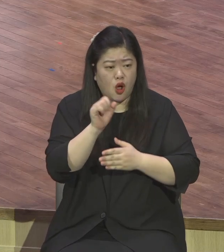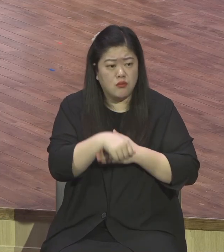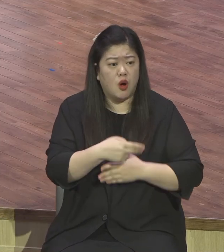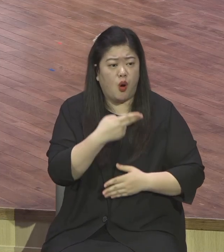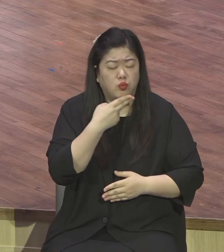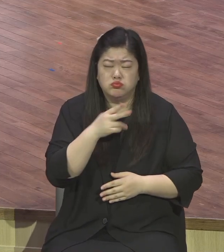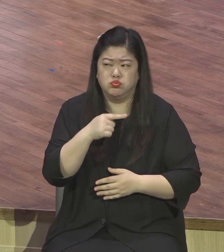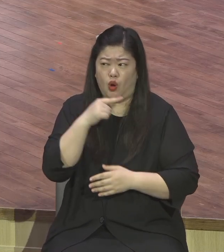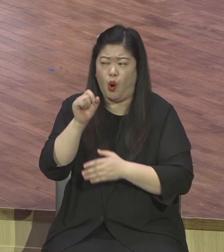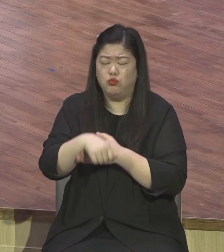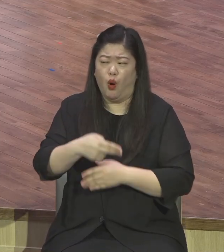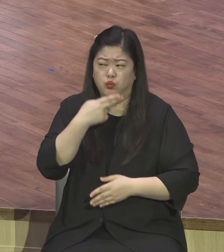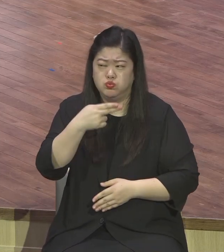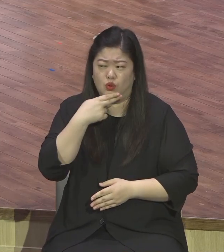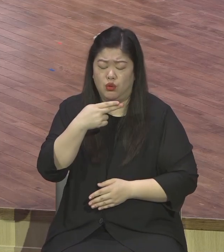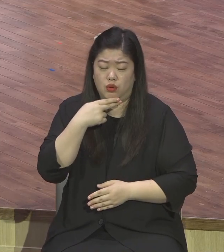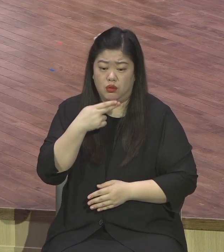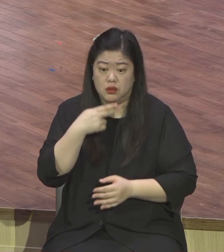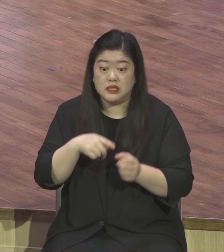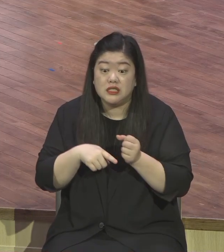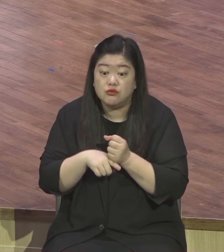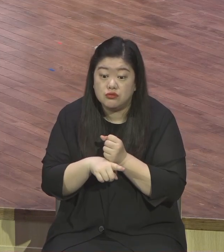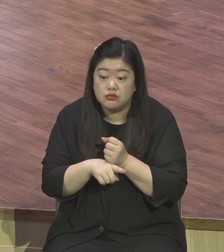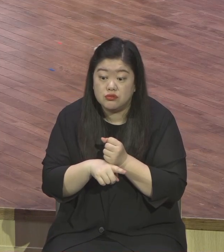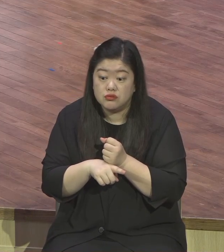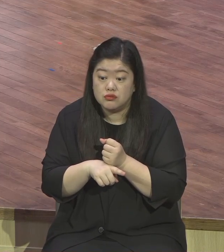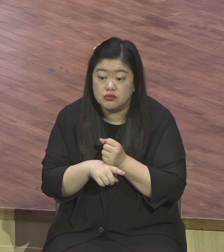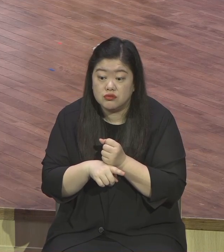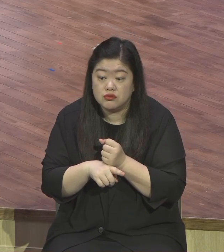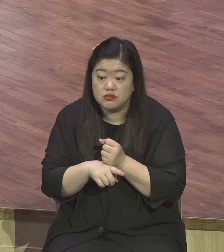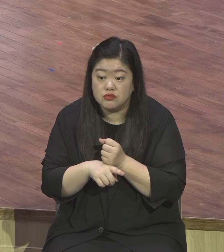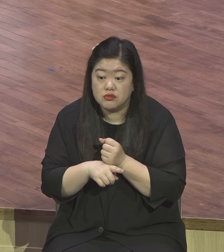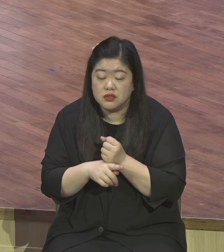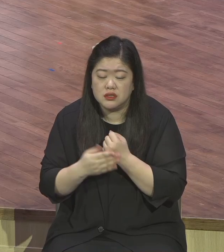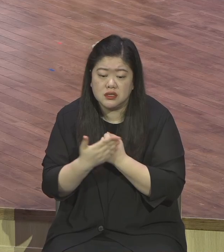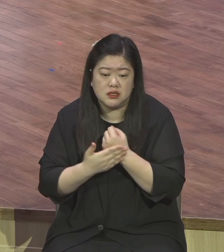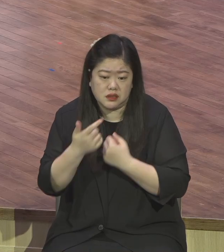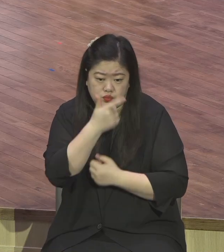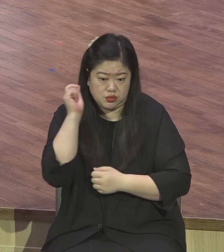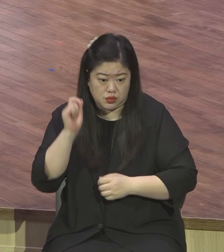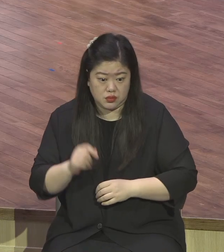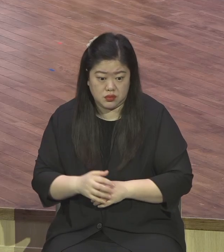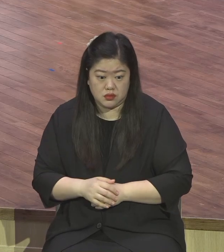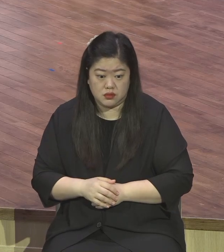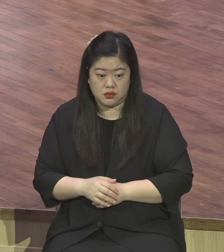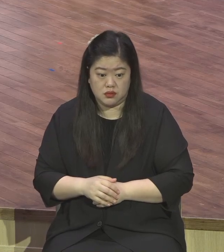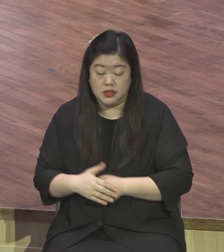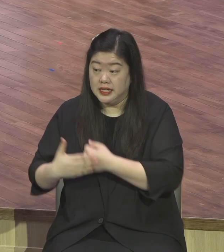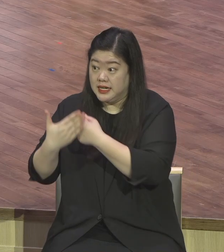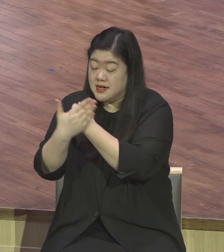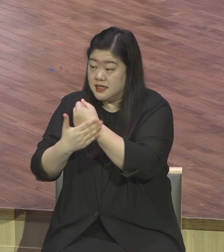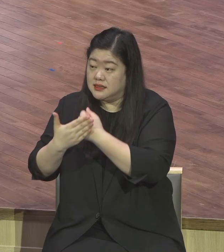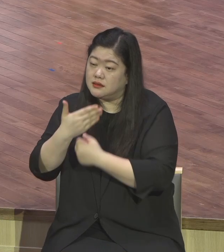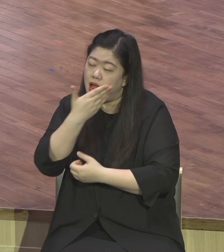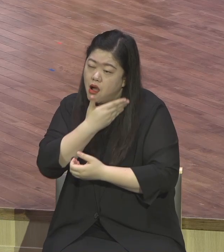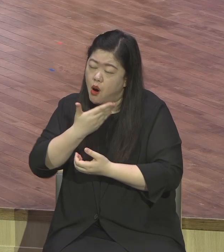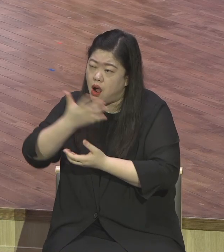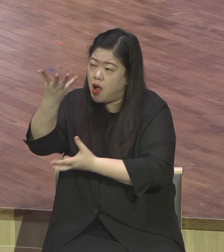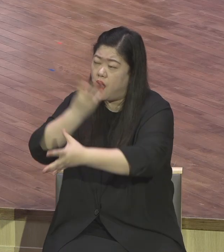사람에게 영양을 줄 게 없잖아요 그러니까 열매가 없는 거예요 여러분이 하나님 앞에서 열매 맺는